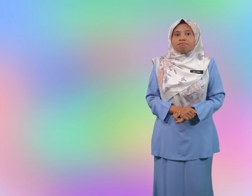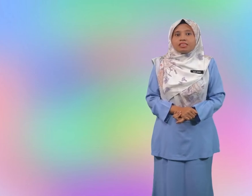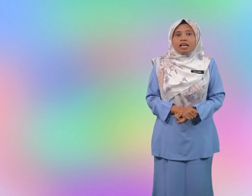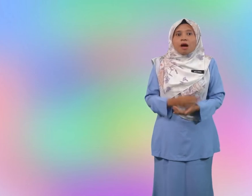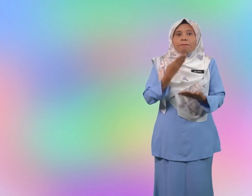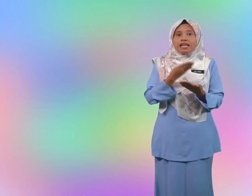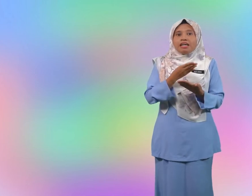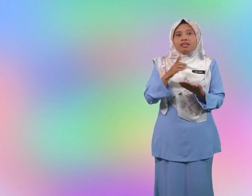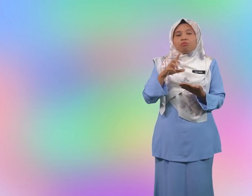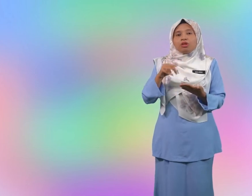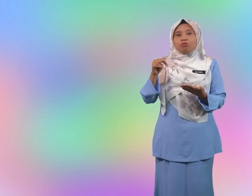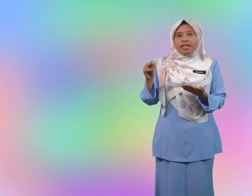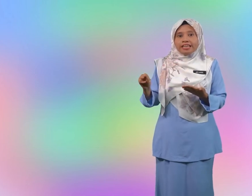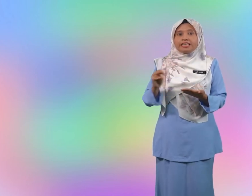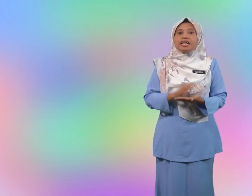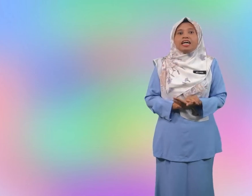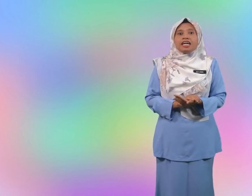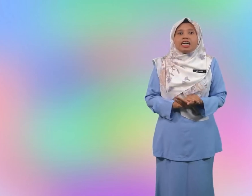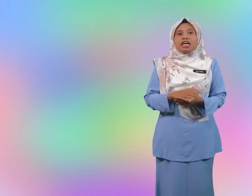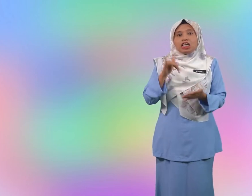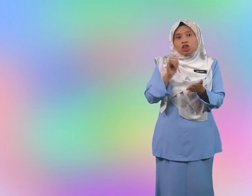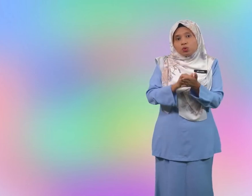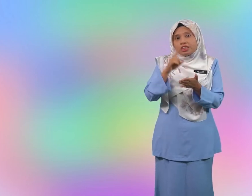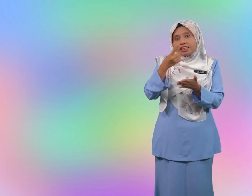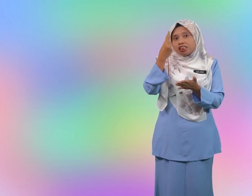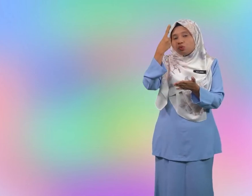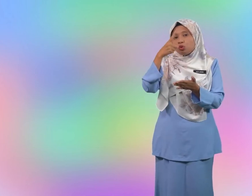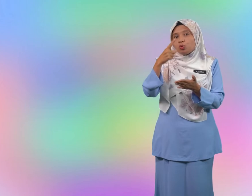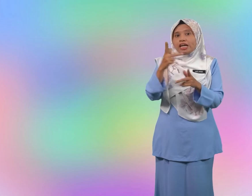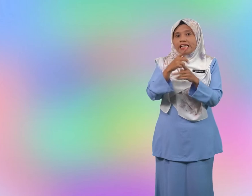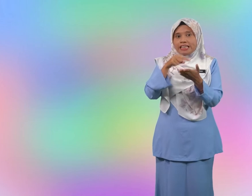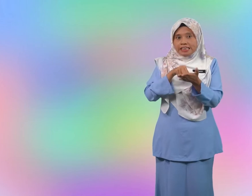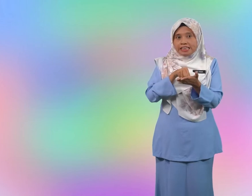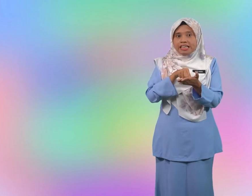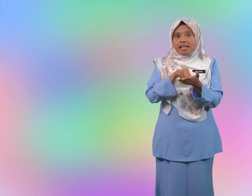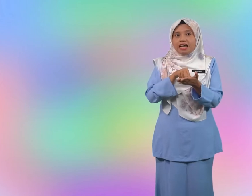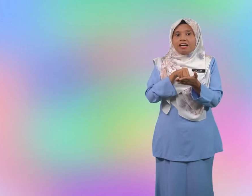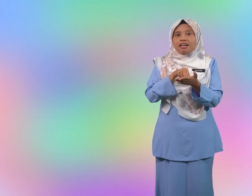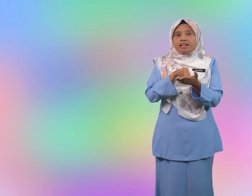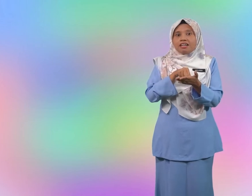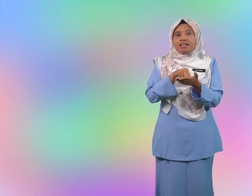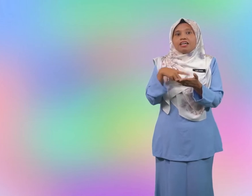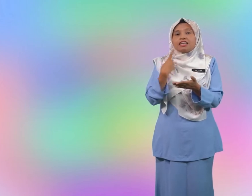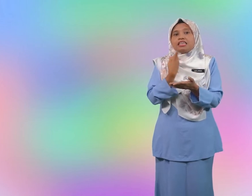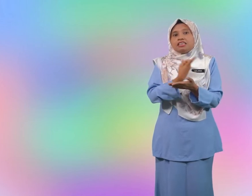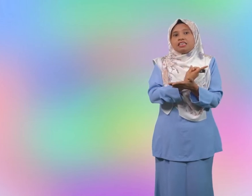baiklah murid-murid itu saja untuk kali ini kita